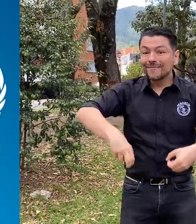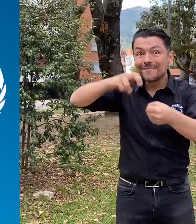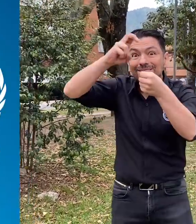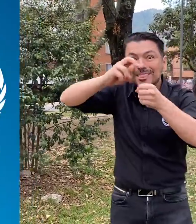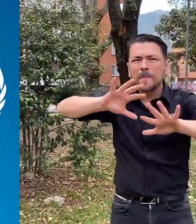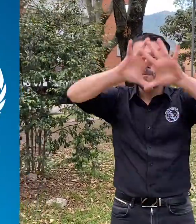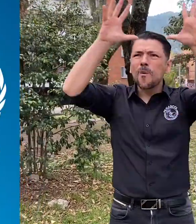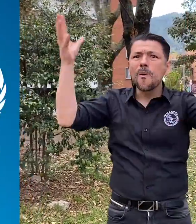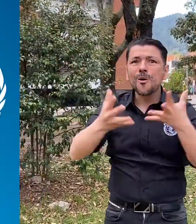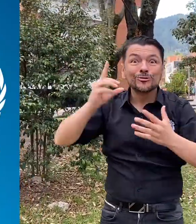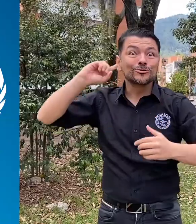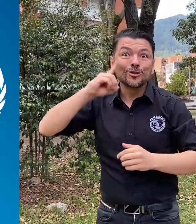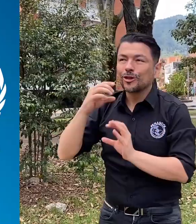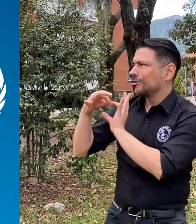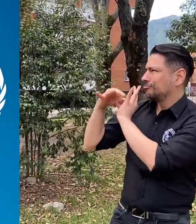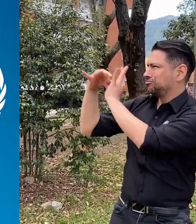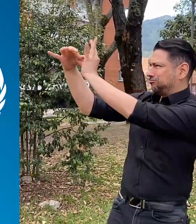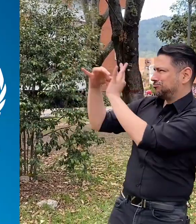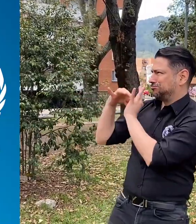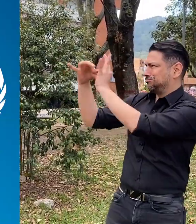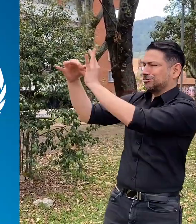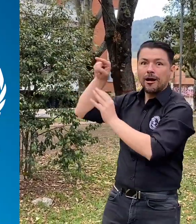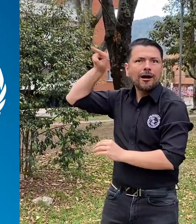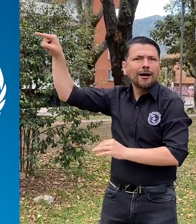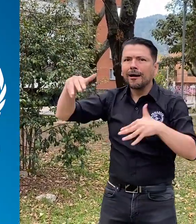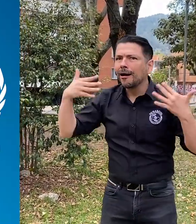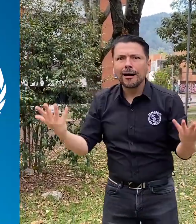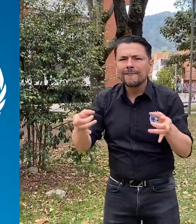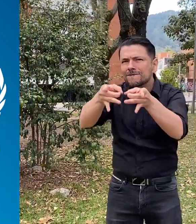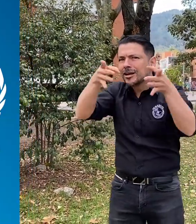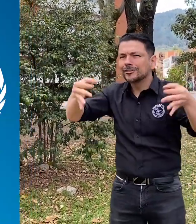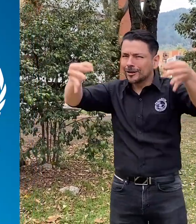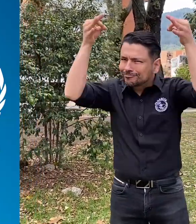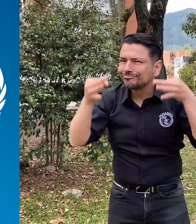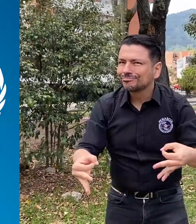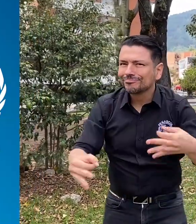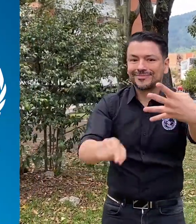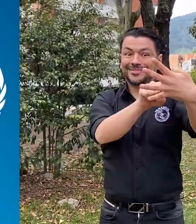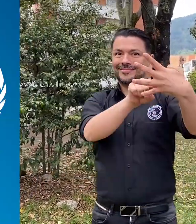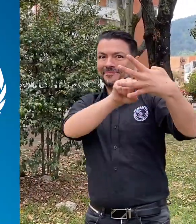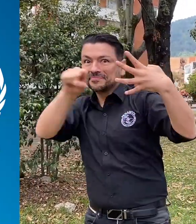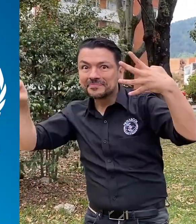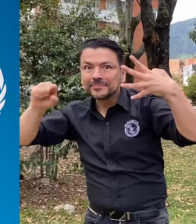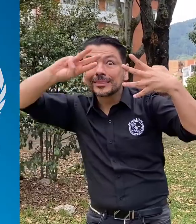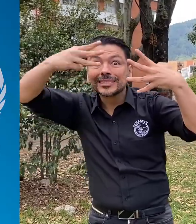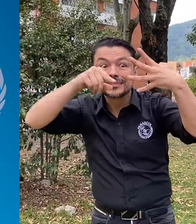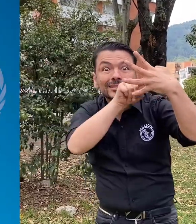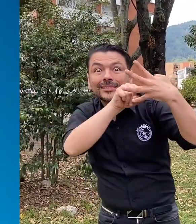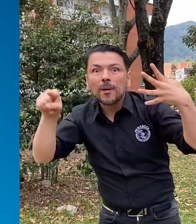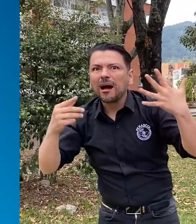Por eso, trabajamos en sintonía con lo propuesto por la Federación Mundial de Sordos, el cual indica que la fecha oficial será